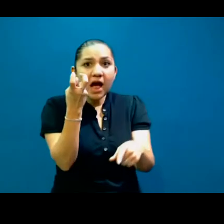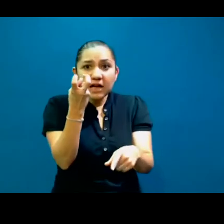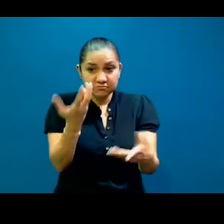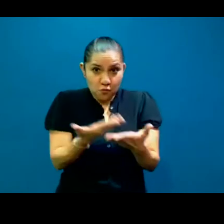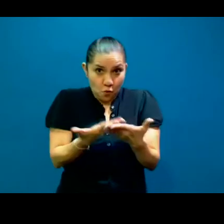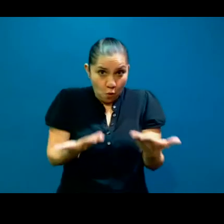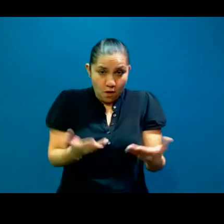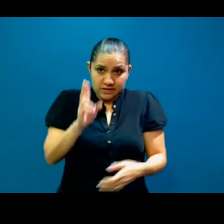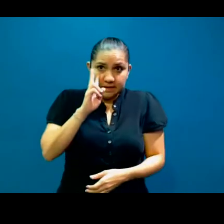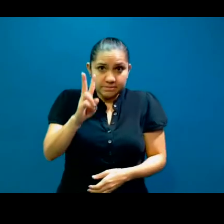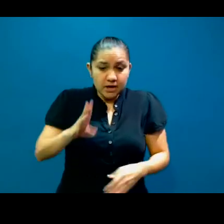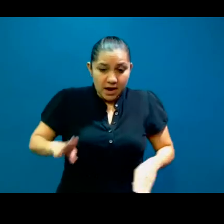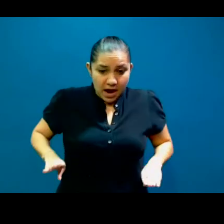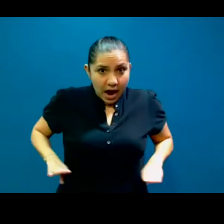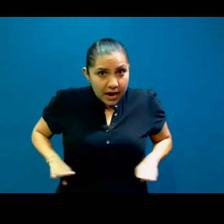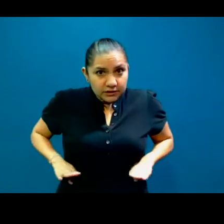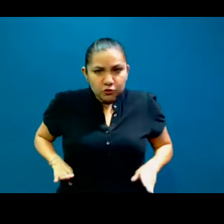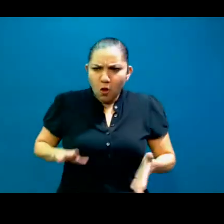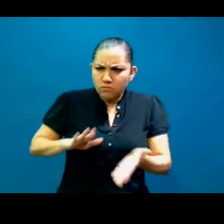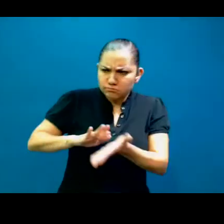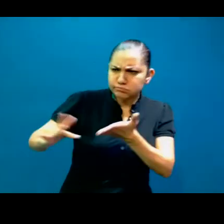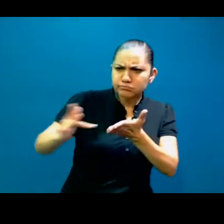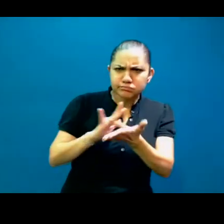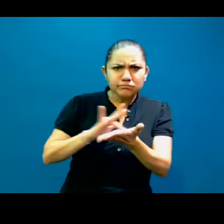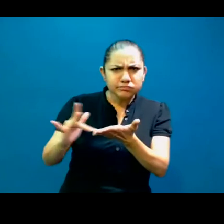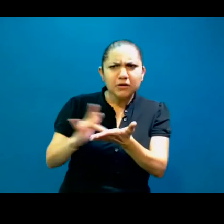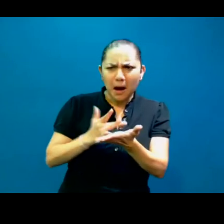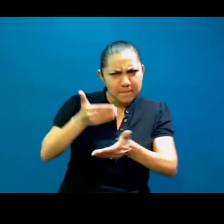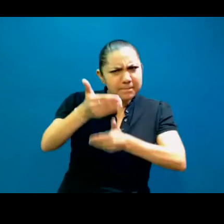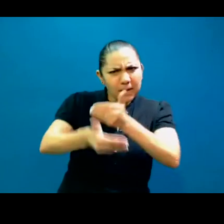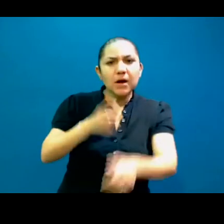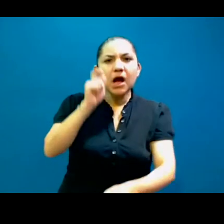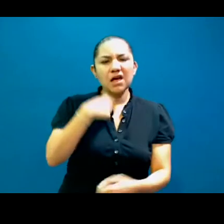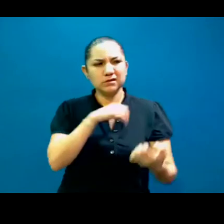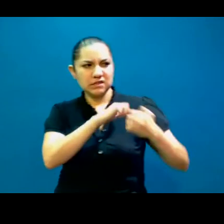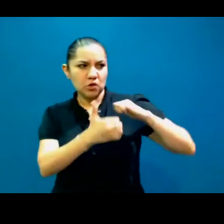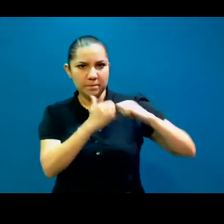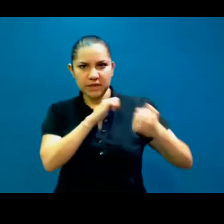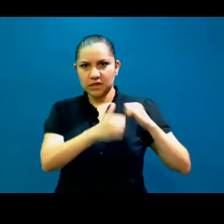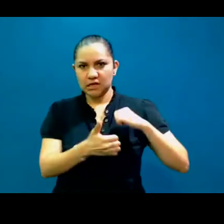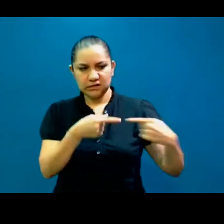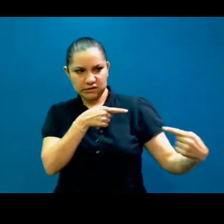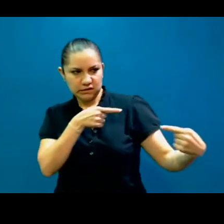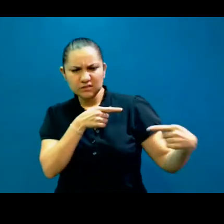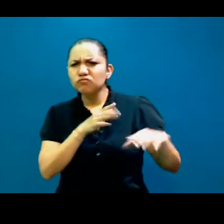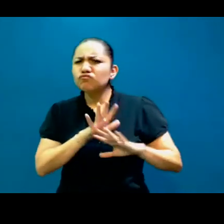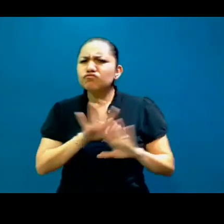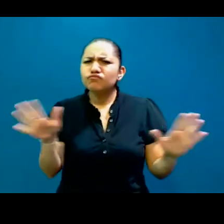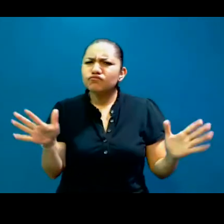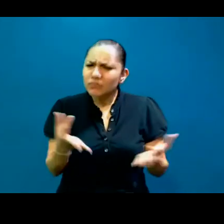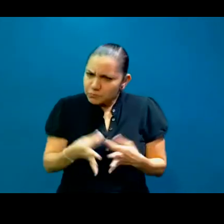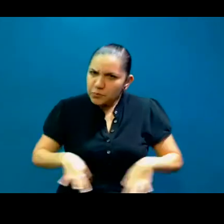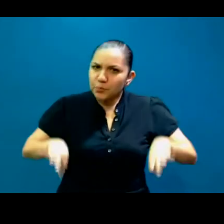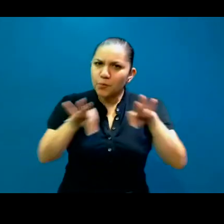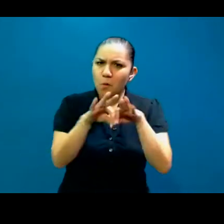no nos vemos nada más como competencia, sino que al contrario, estamos como con más respeto, con más empatía, aprendiendo a escucharnos